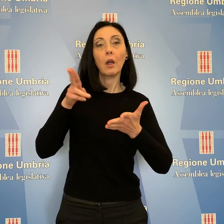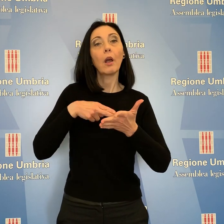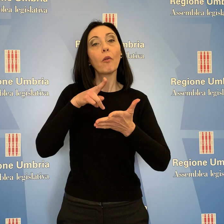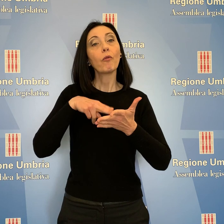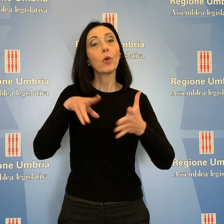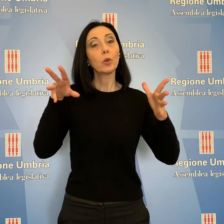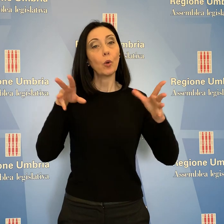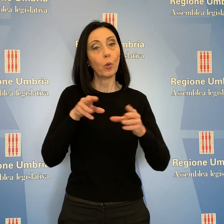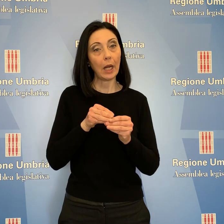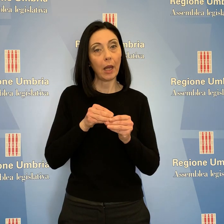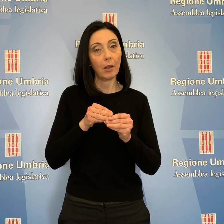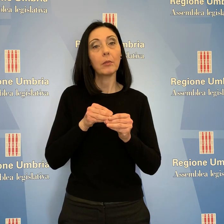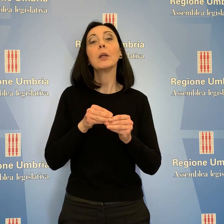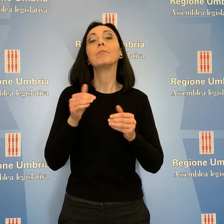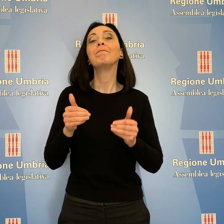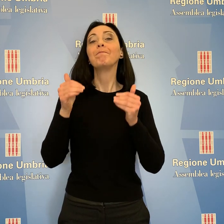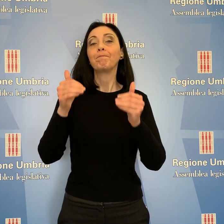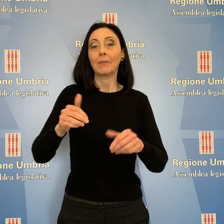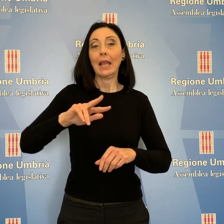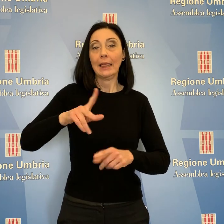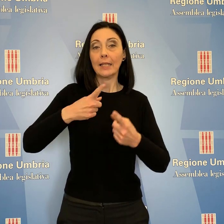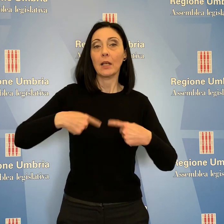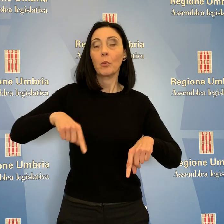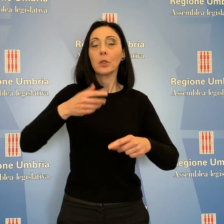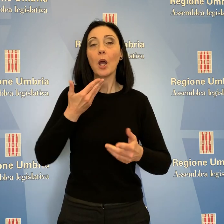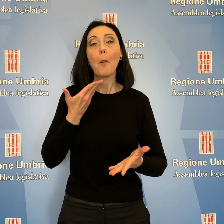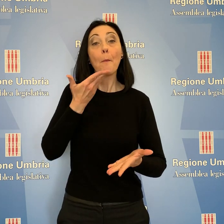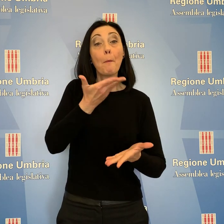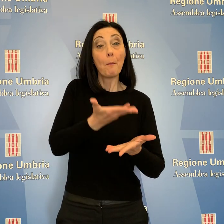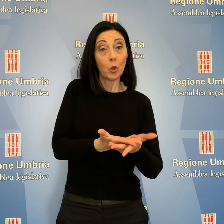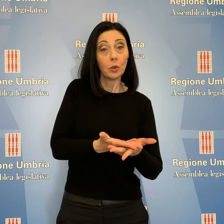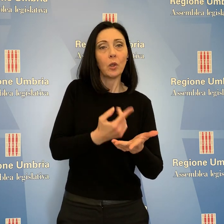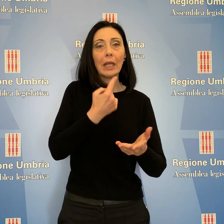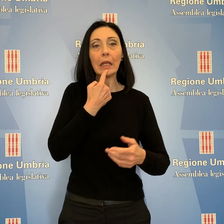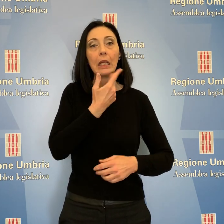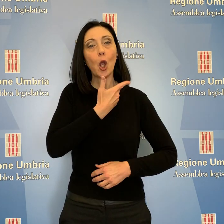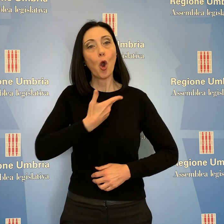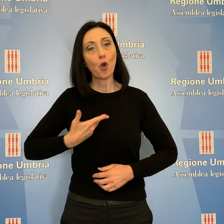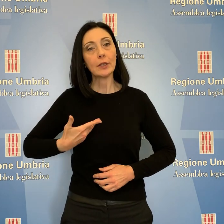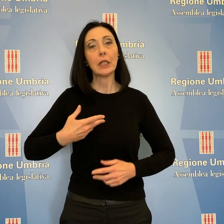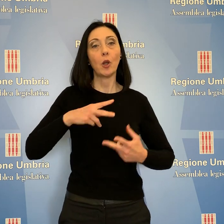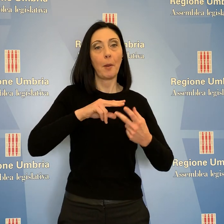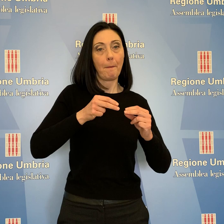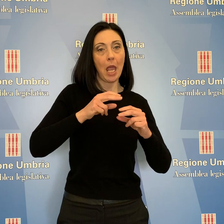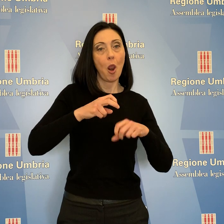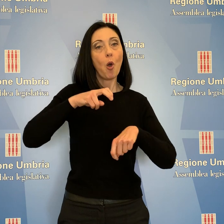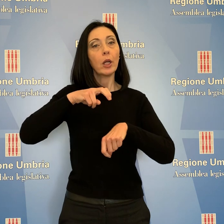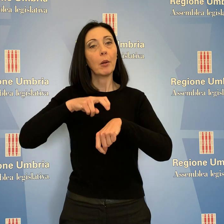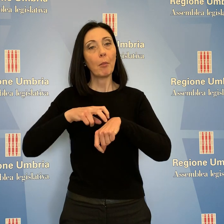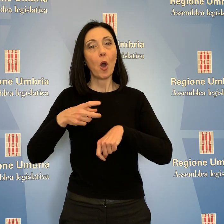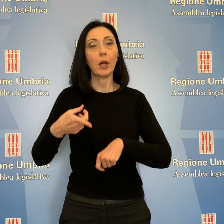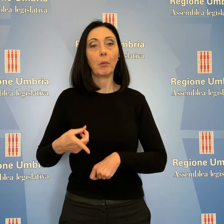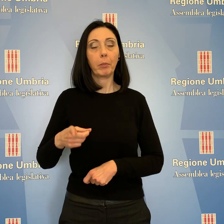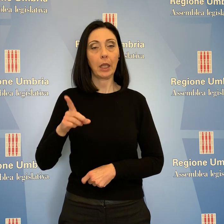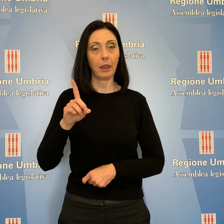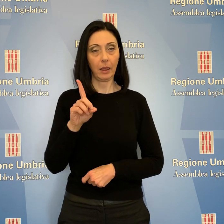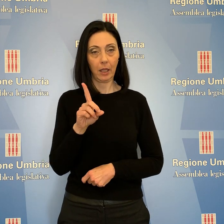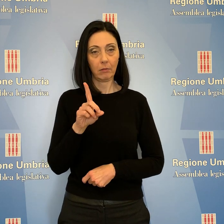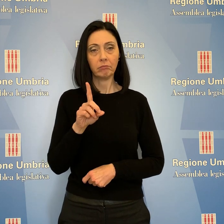Con voto unanime è stata rinviata in terza commissione la mozione promossa dai consiglieri Simona Meloni e Tommaso Bori del Partito Democratico,